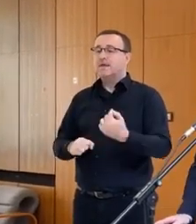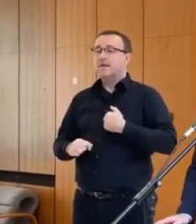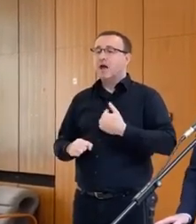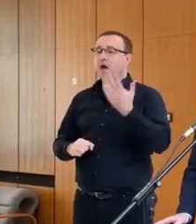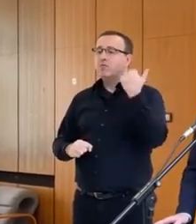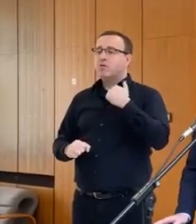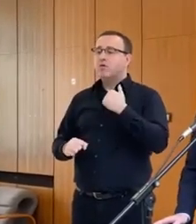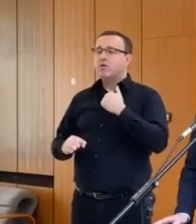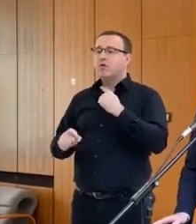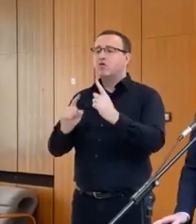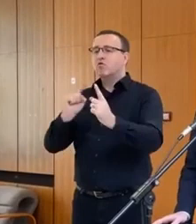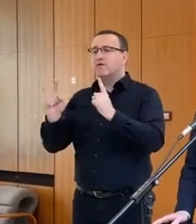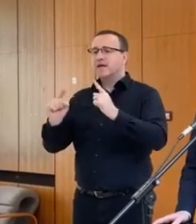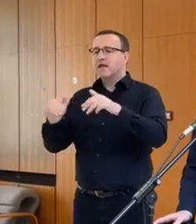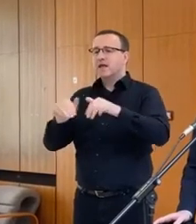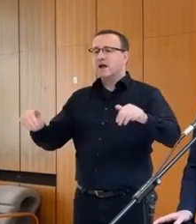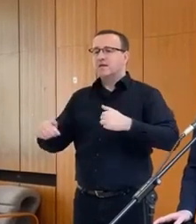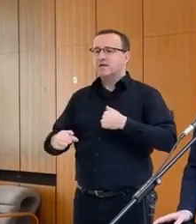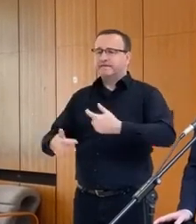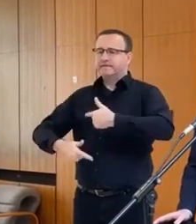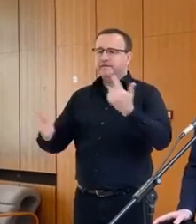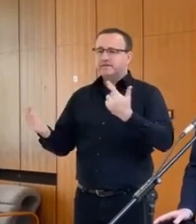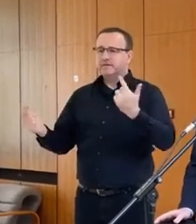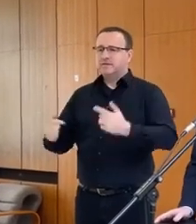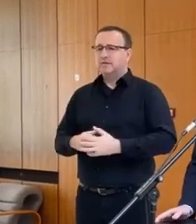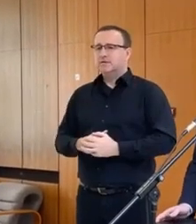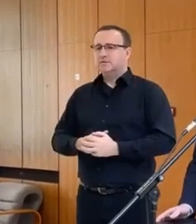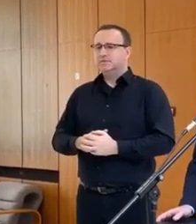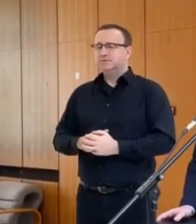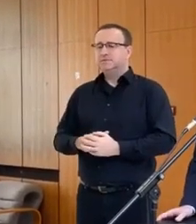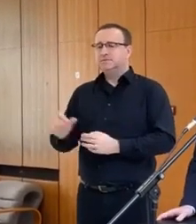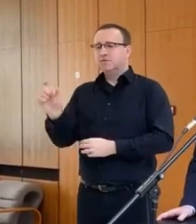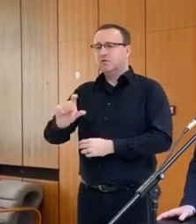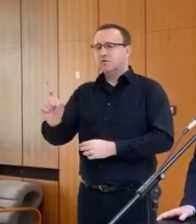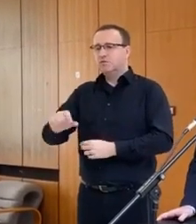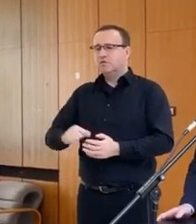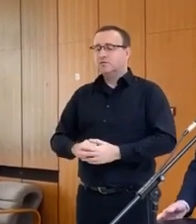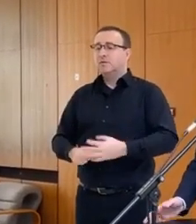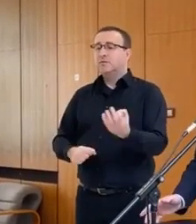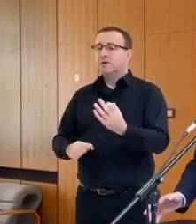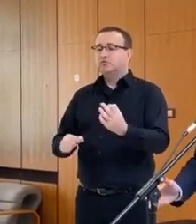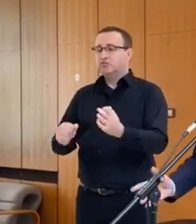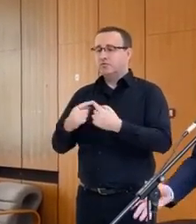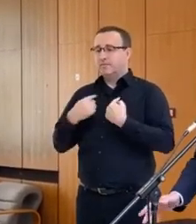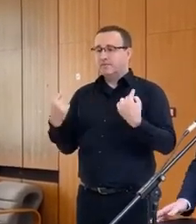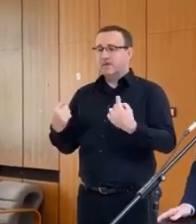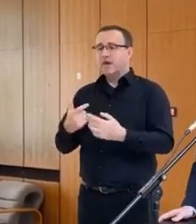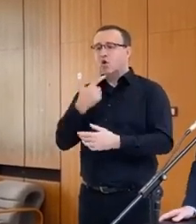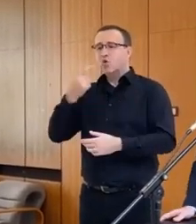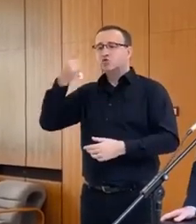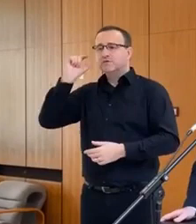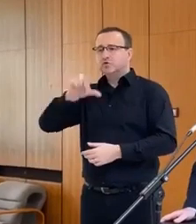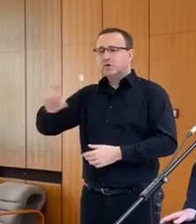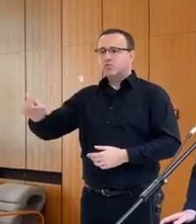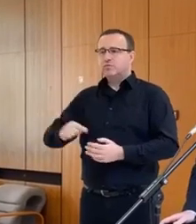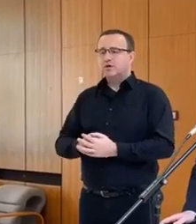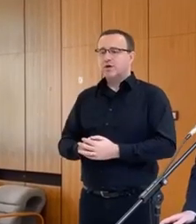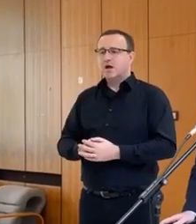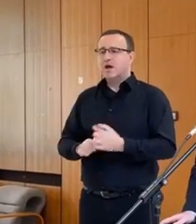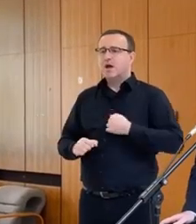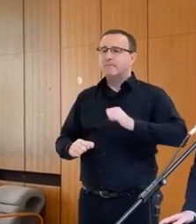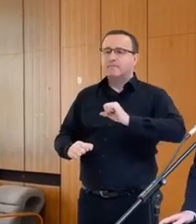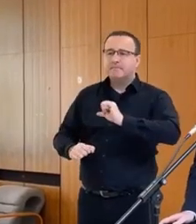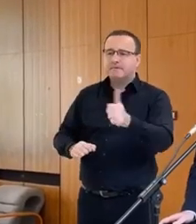rokovaní rady vysvetlil aj dôvody, prečo my, ako Slovenska republika, sme